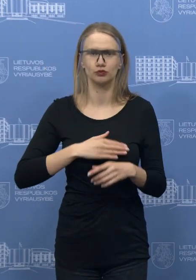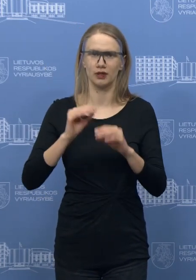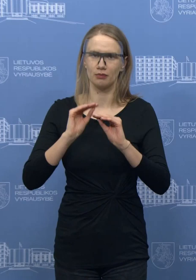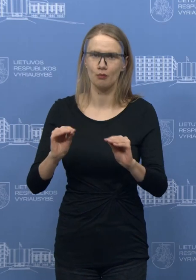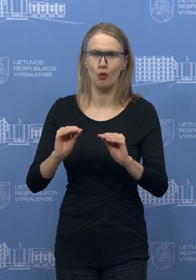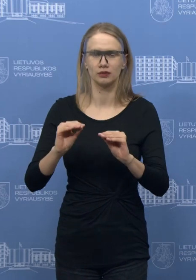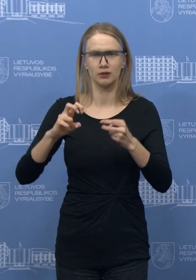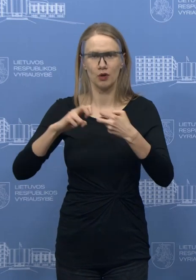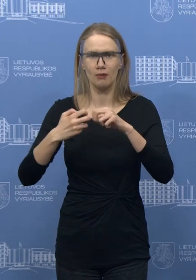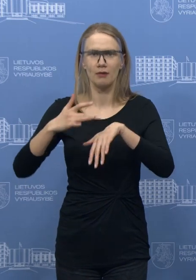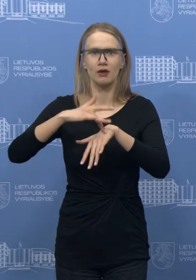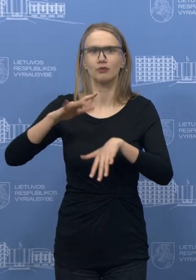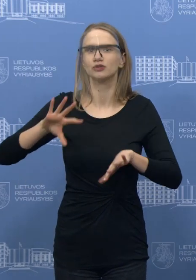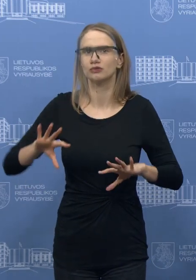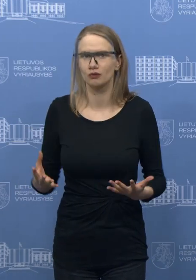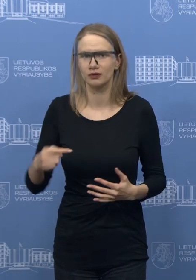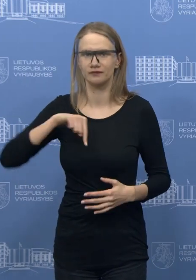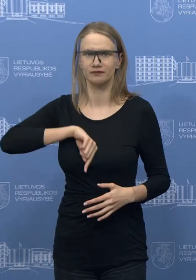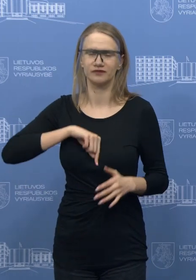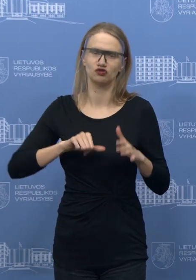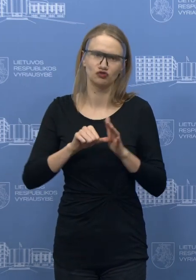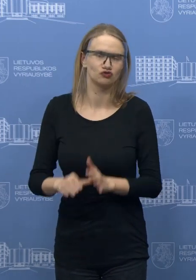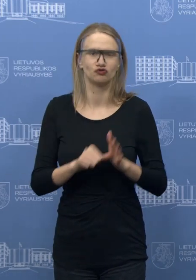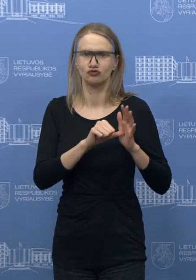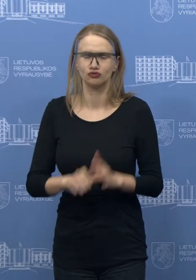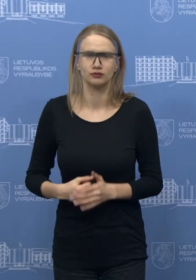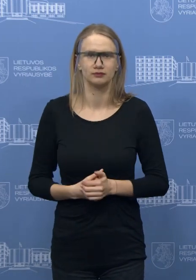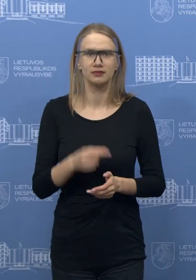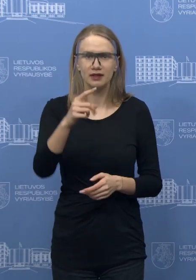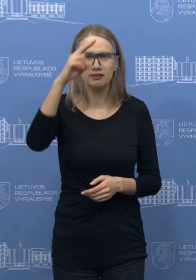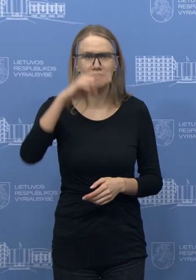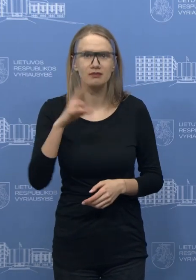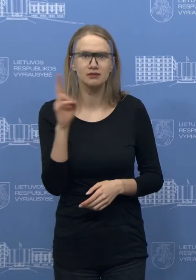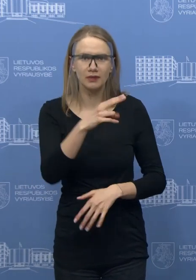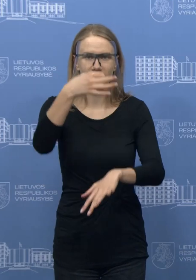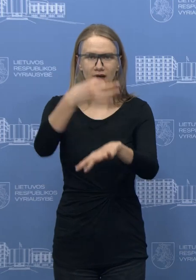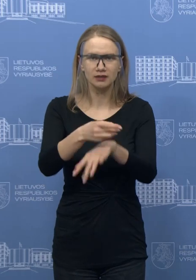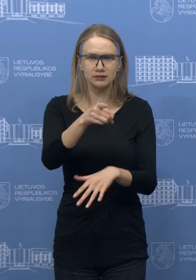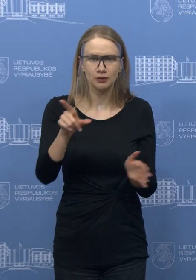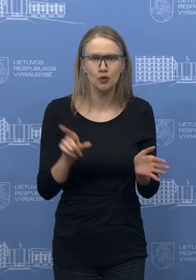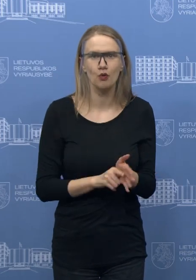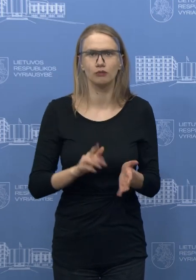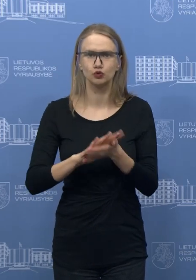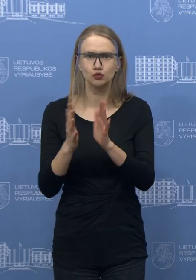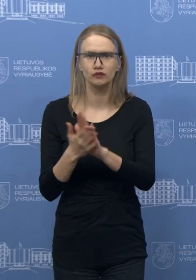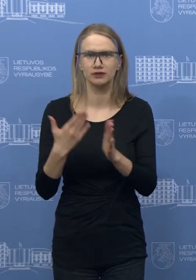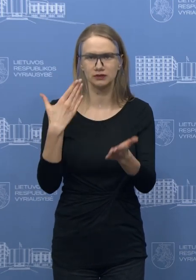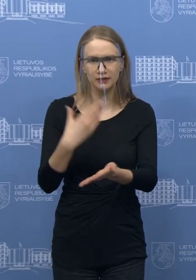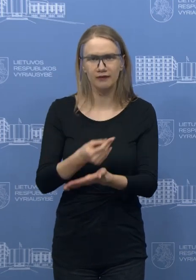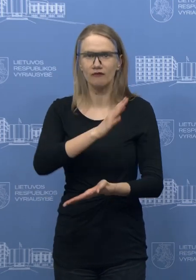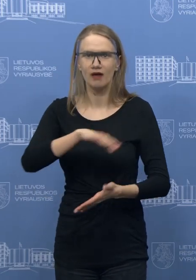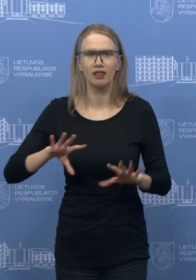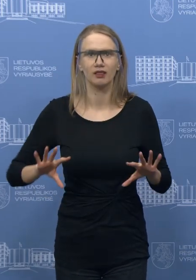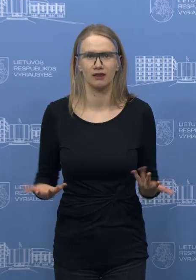ir tai yra visgi tėvų pirmiausiai atsikomybė, kad ne vien mokyklų, tėvų pirmiausiai atsikomybė, kad šitas reiškinys, kuris tokios